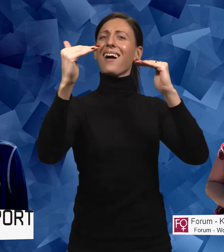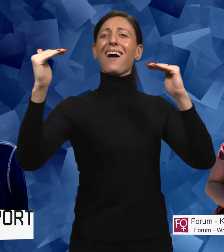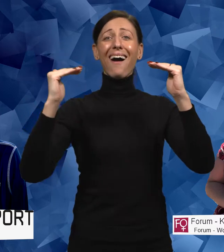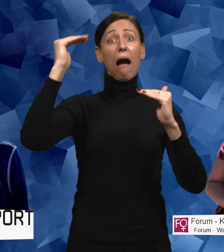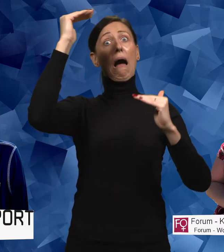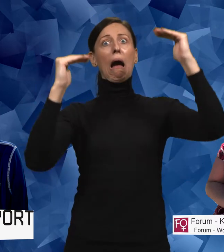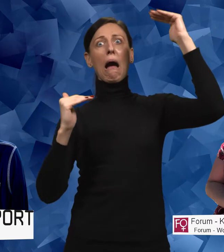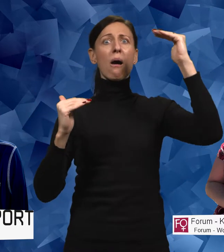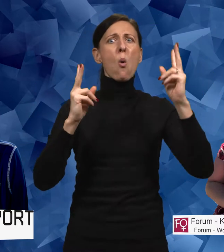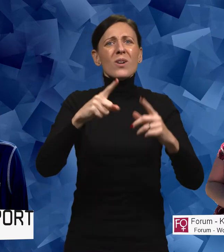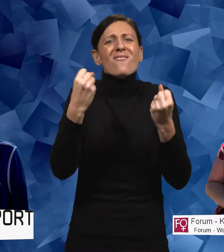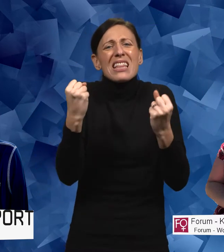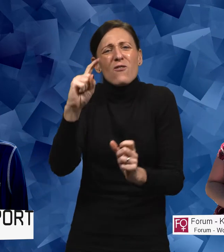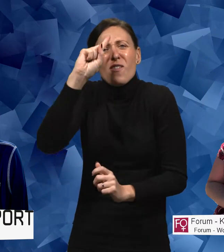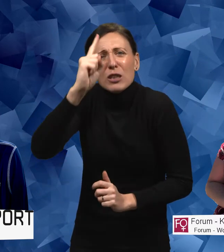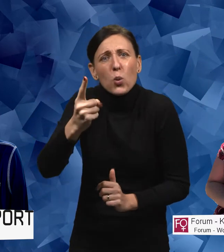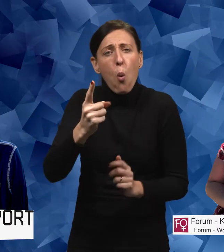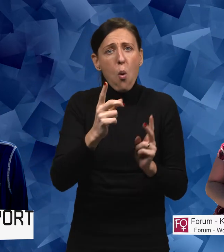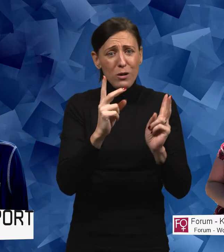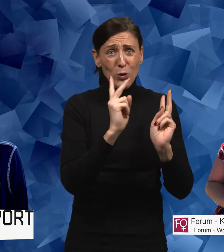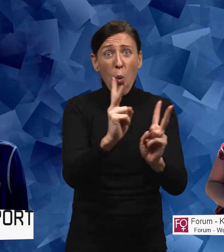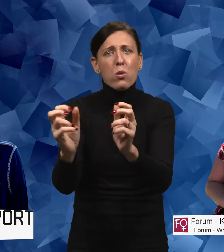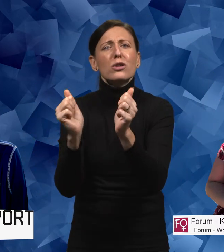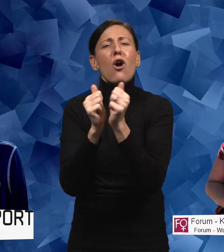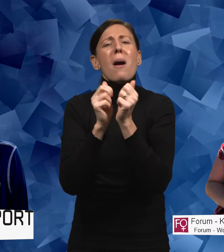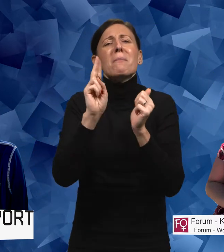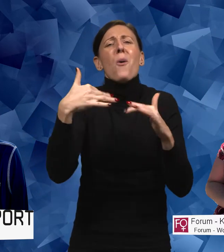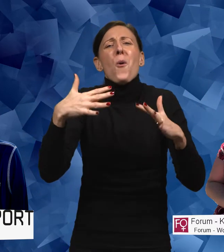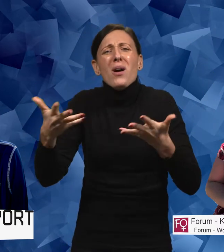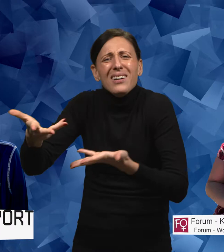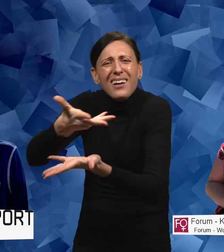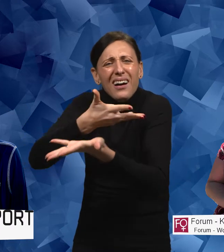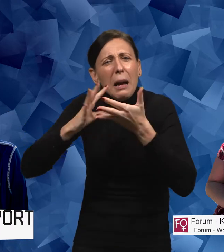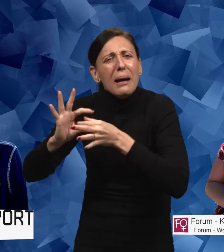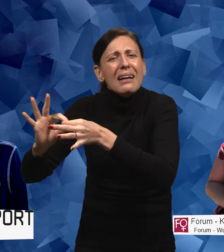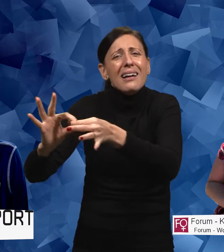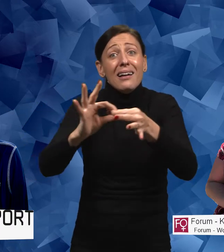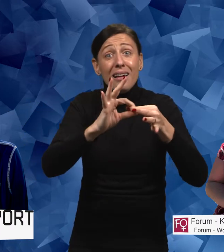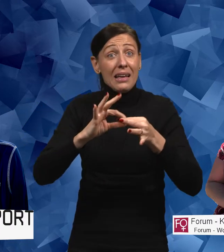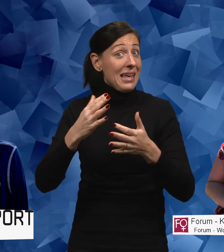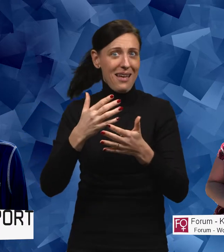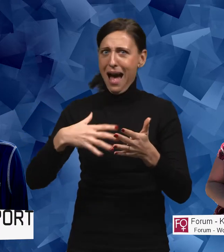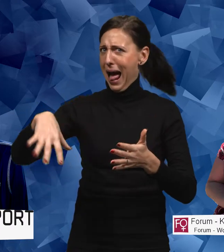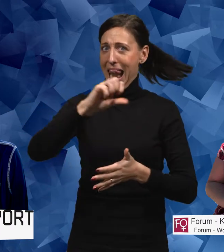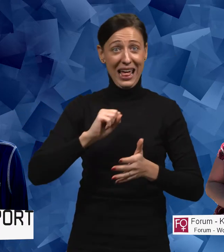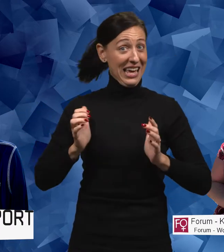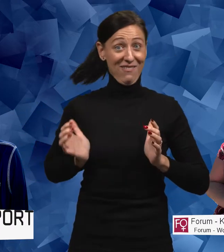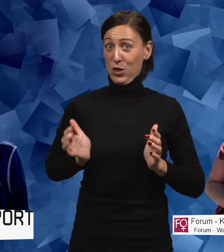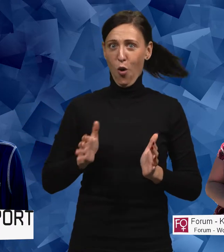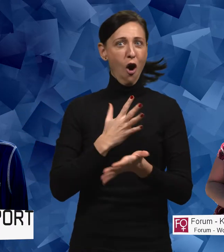Det är viktigt att förstå att de här sakerna samspelar. Det är ju inte så att alla kvinnor har